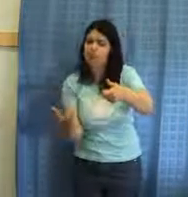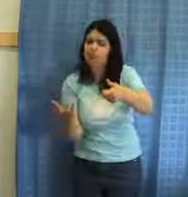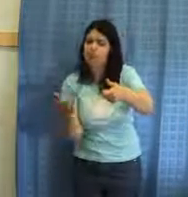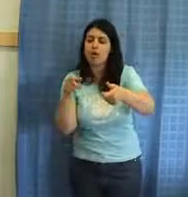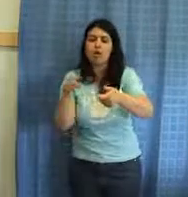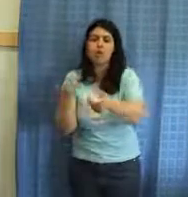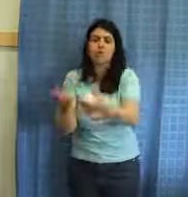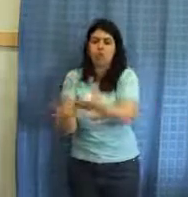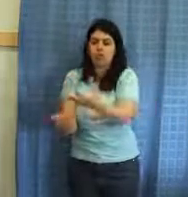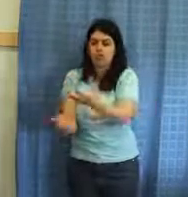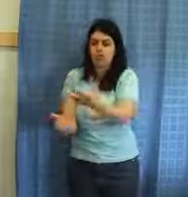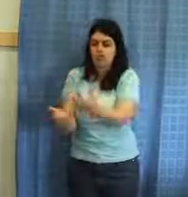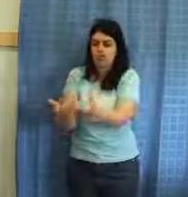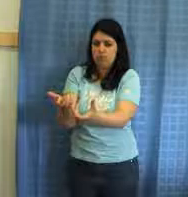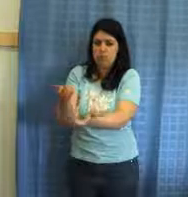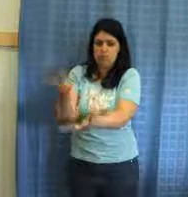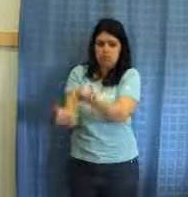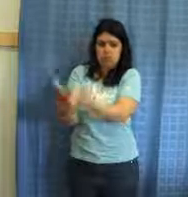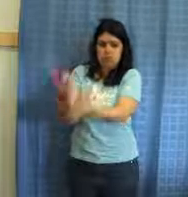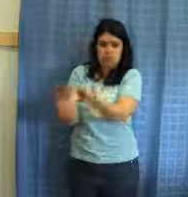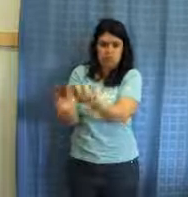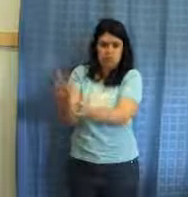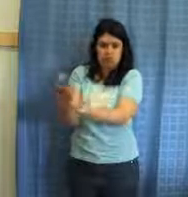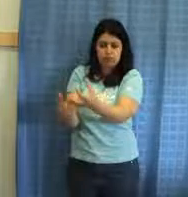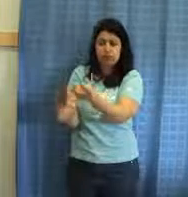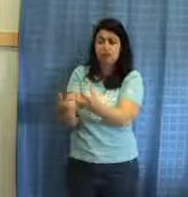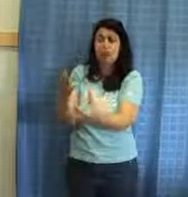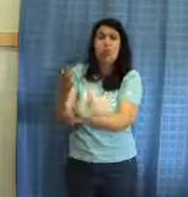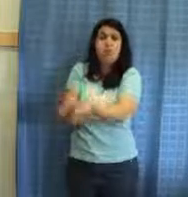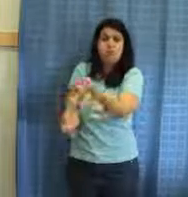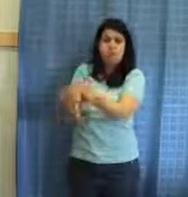poi abbassare la flamma